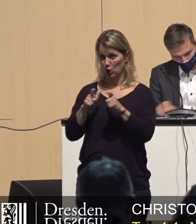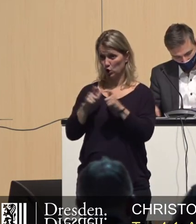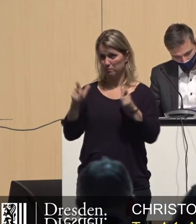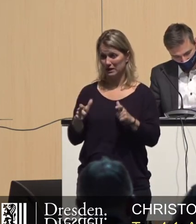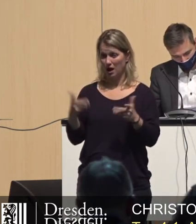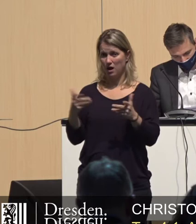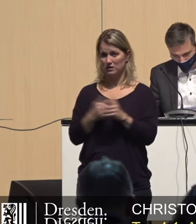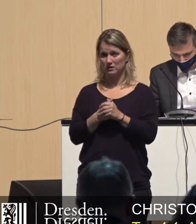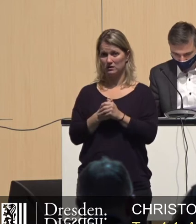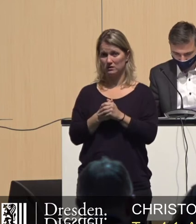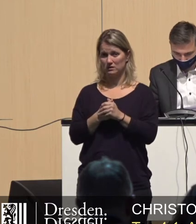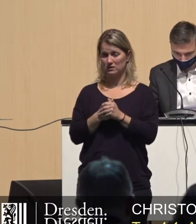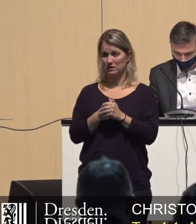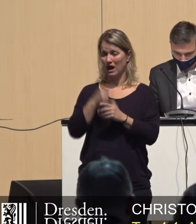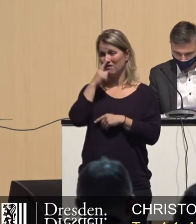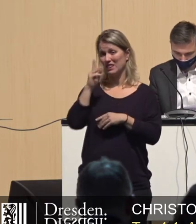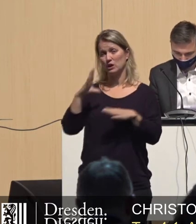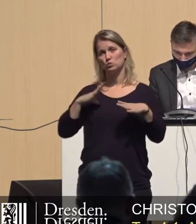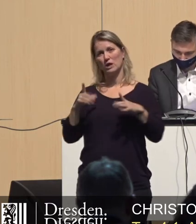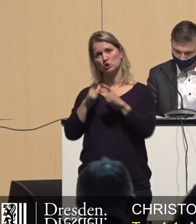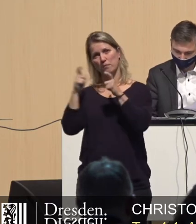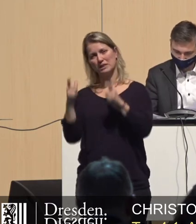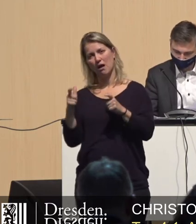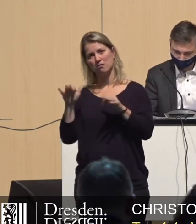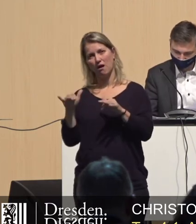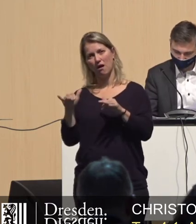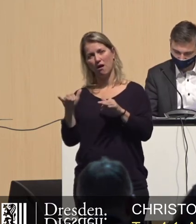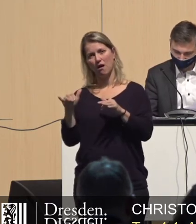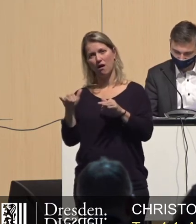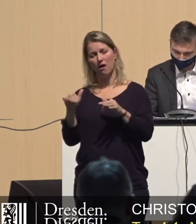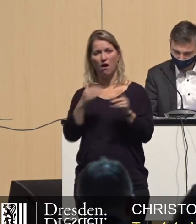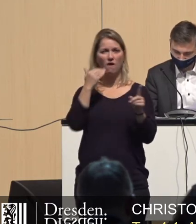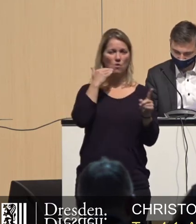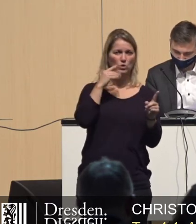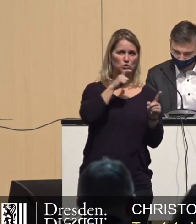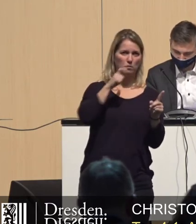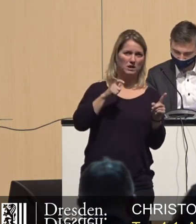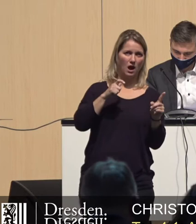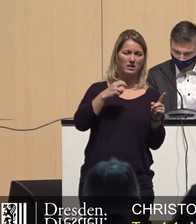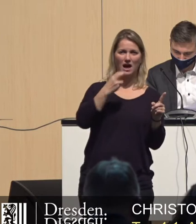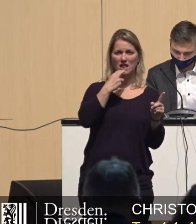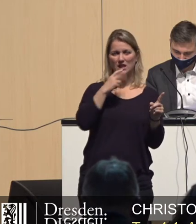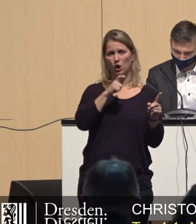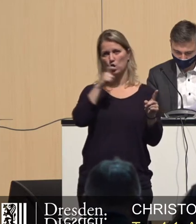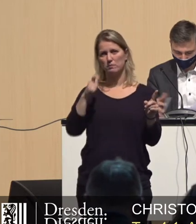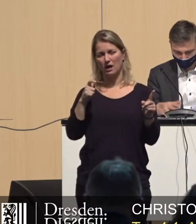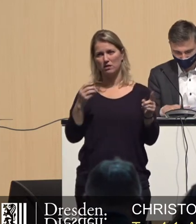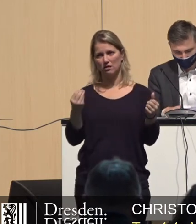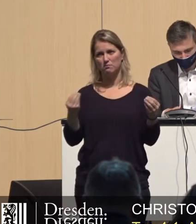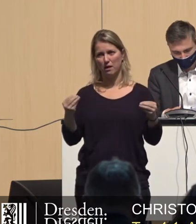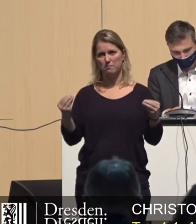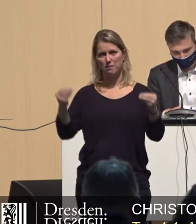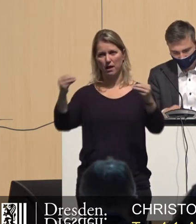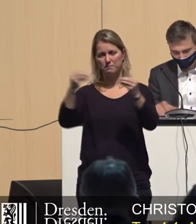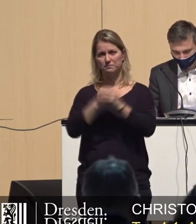Das Gesundheitskombinat, was Sie sich vielleicht dann vorstellen, wenn man das Wohnungskombinat und das Energiekombinat weiter denkt, das hätte das, was heute zum Beispiel